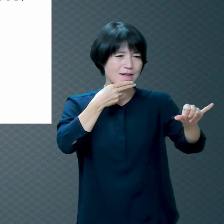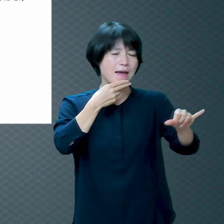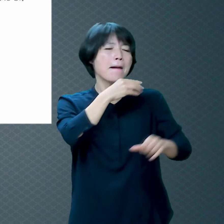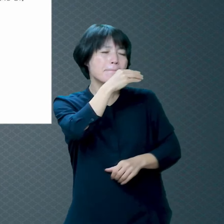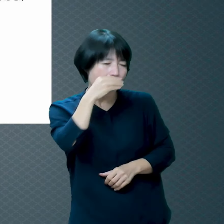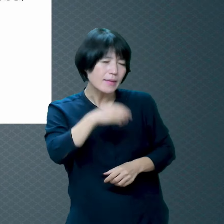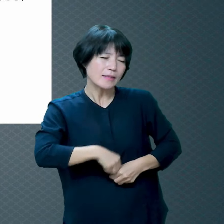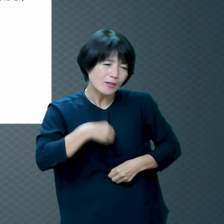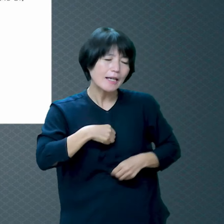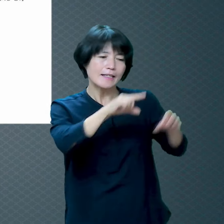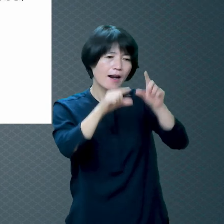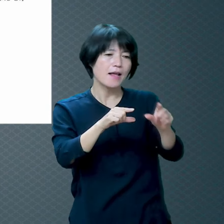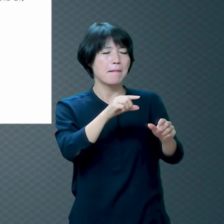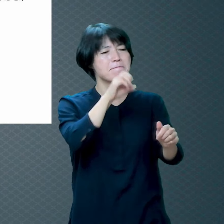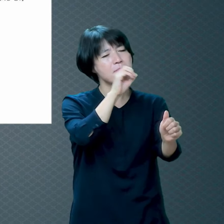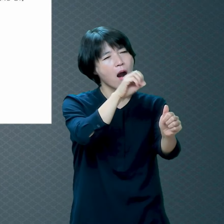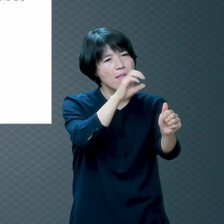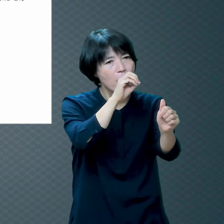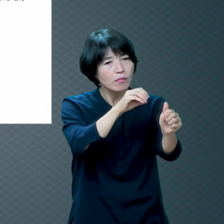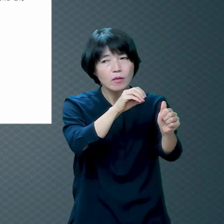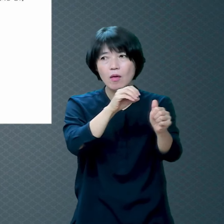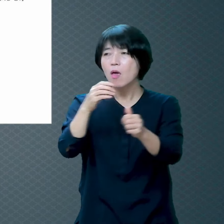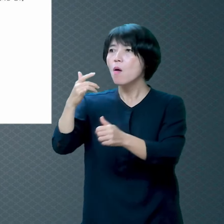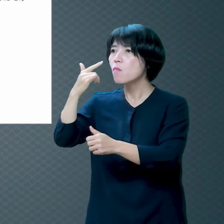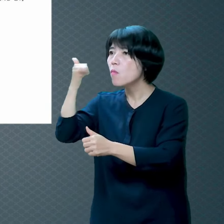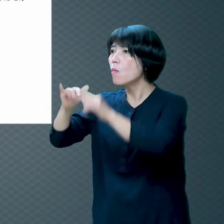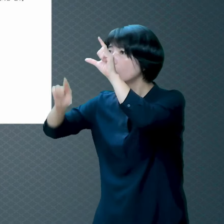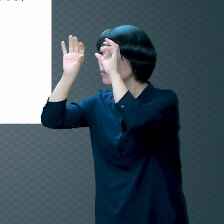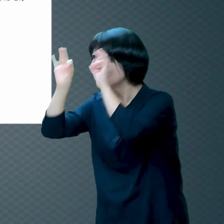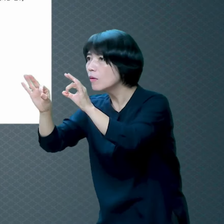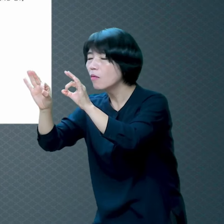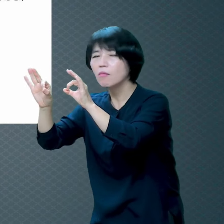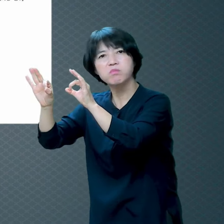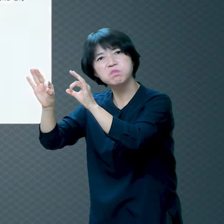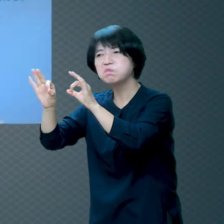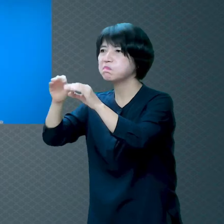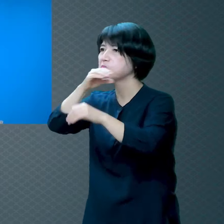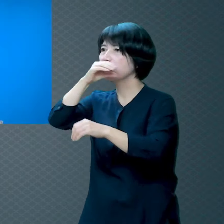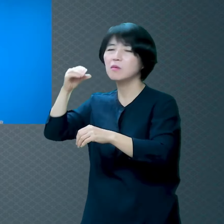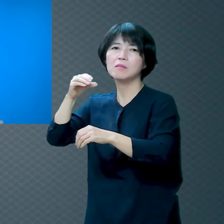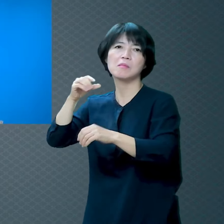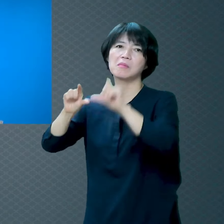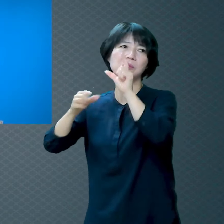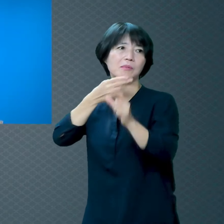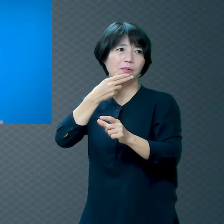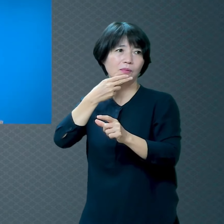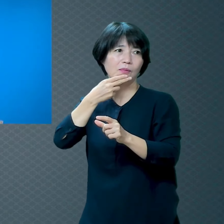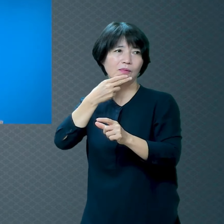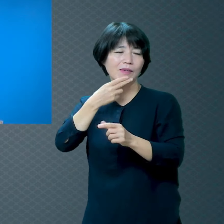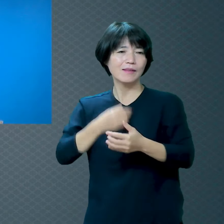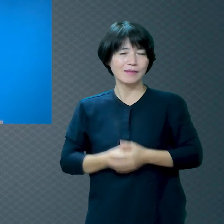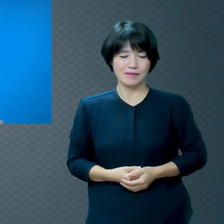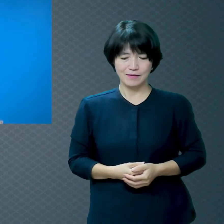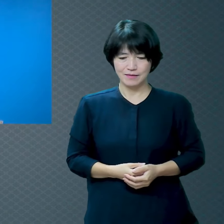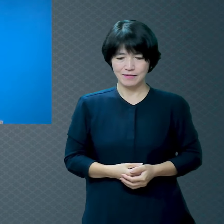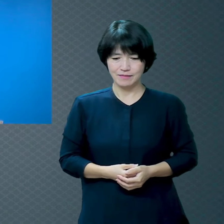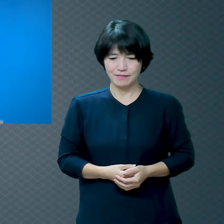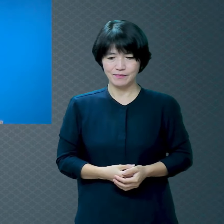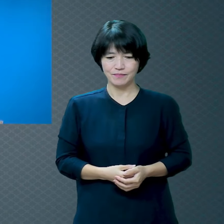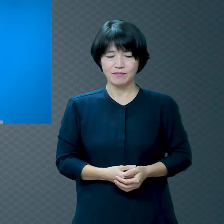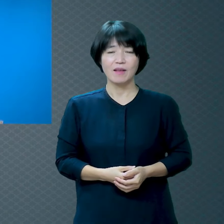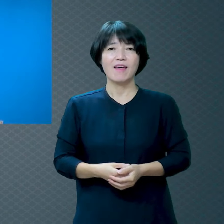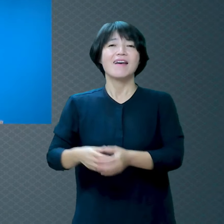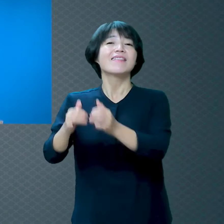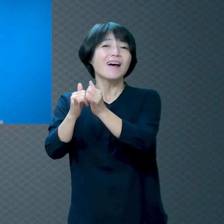살아라 말은 하는데 부모가 그렇게 사냐 그 얘기에요 그러니까 사람들이 좋은